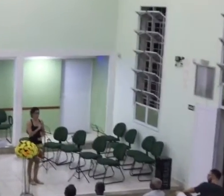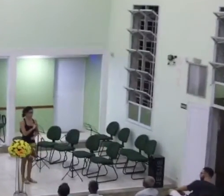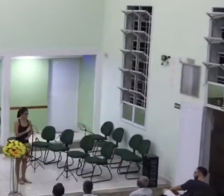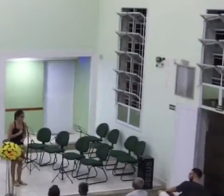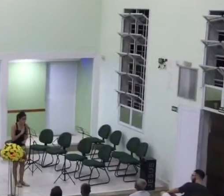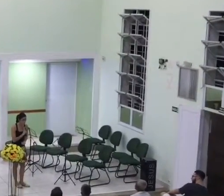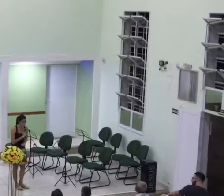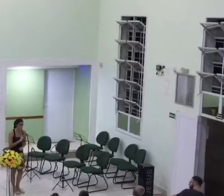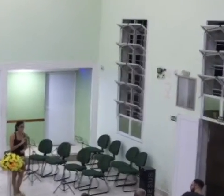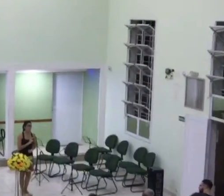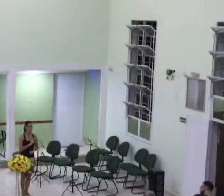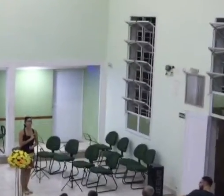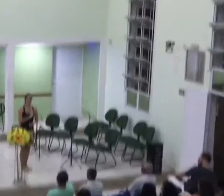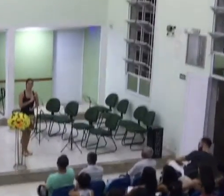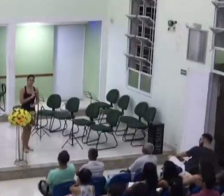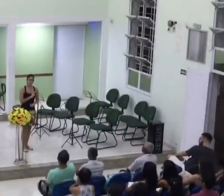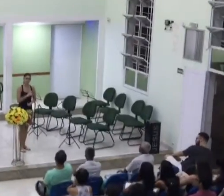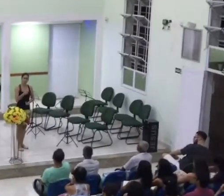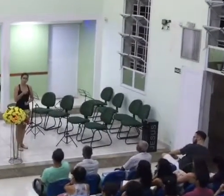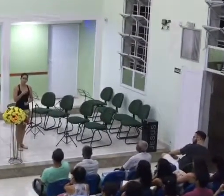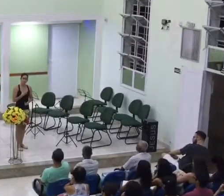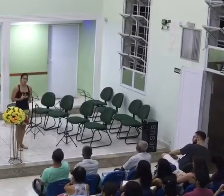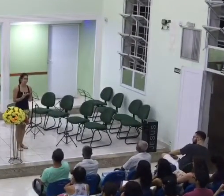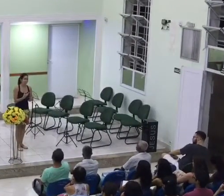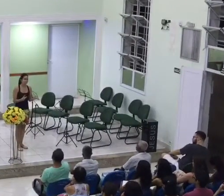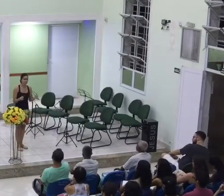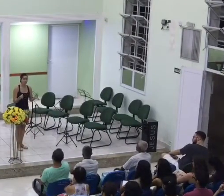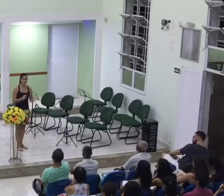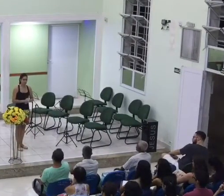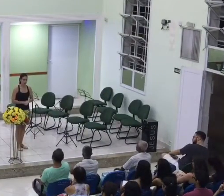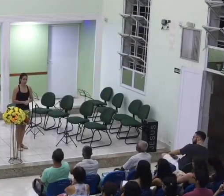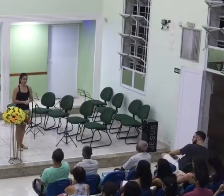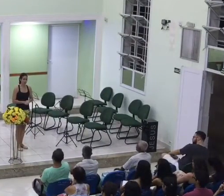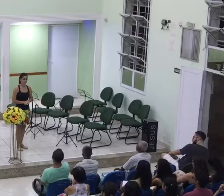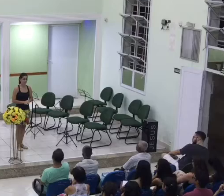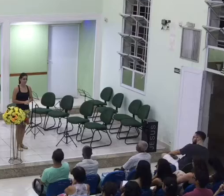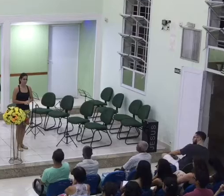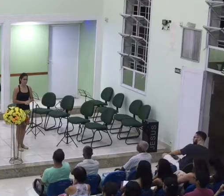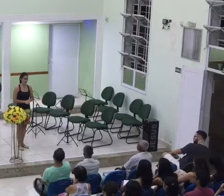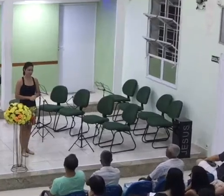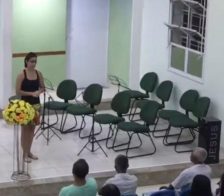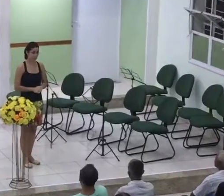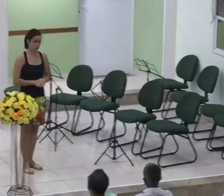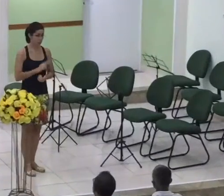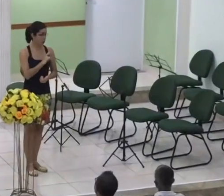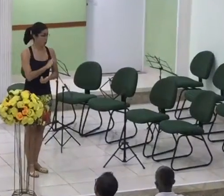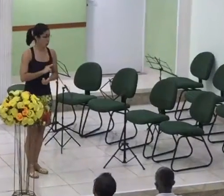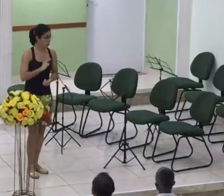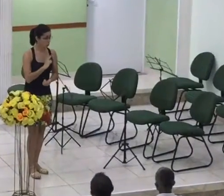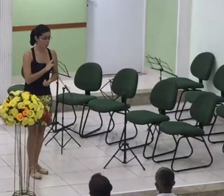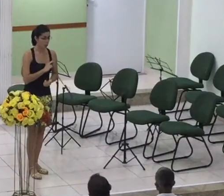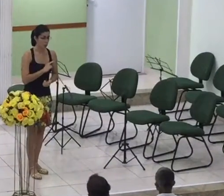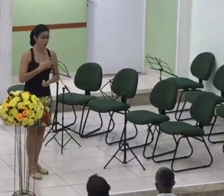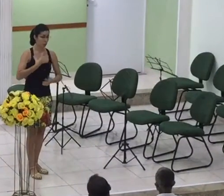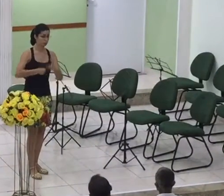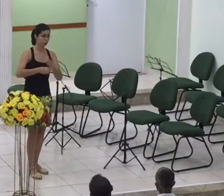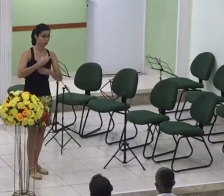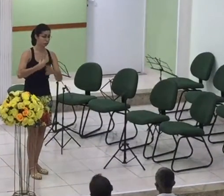uma nobreza limpa mesmo não sendo da linhagem escolhida de Deus ela é uma mulher